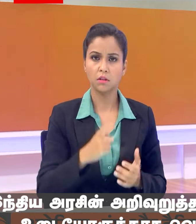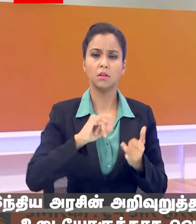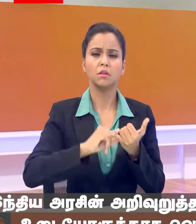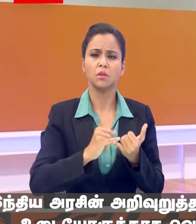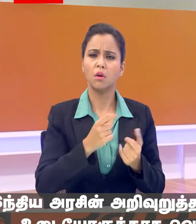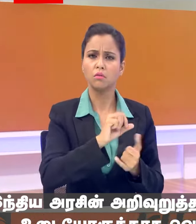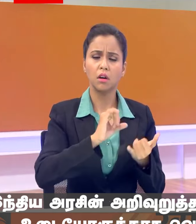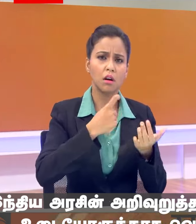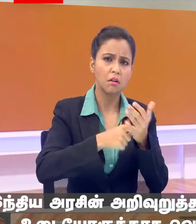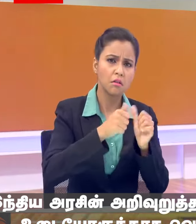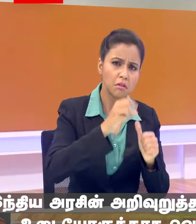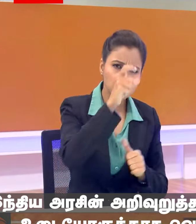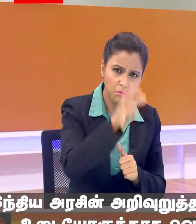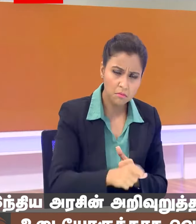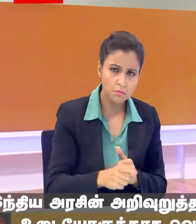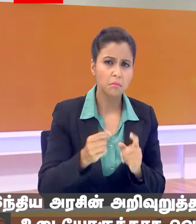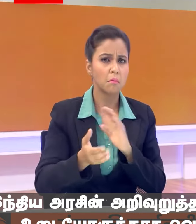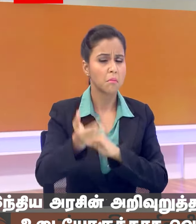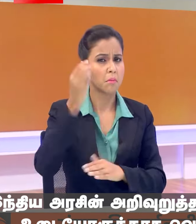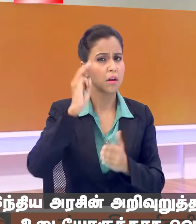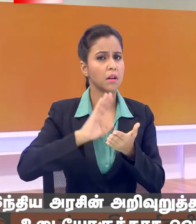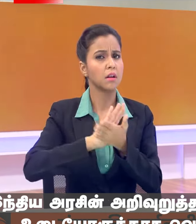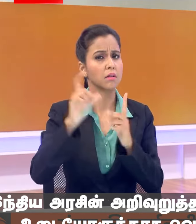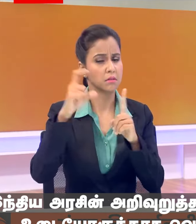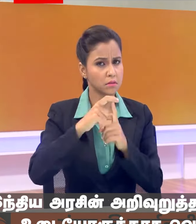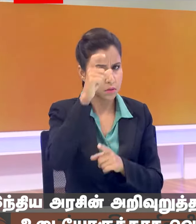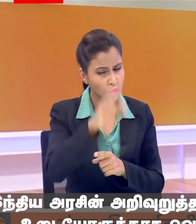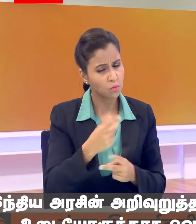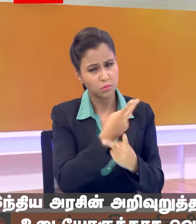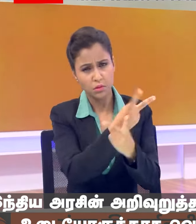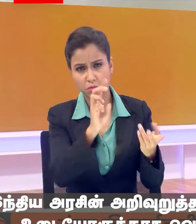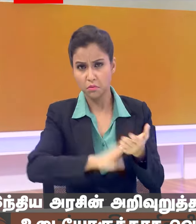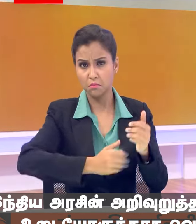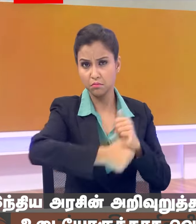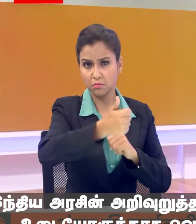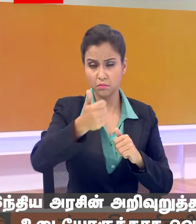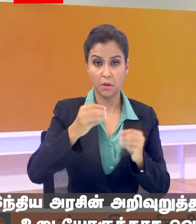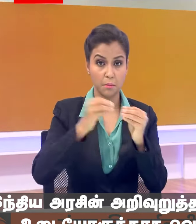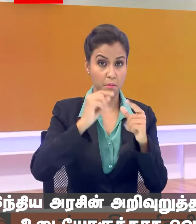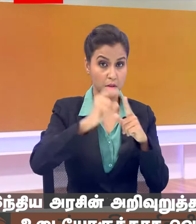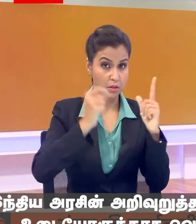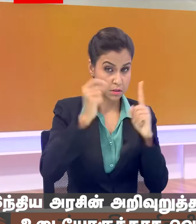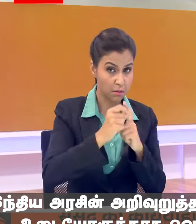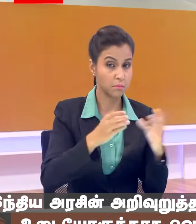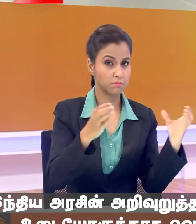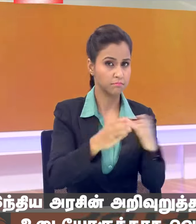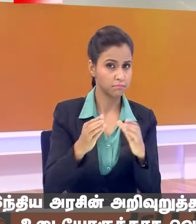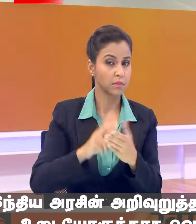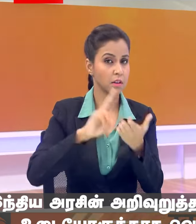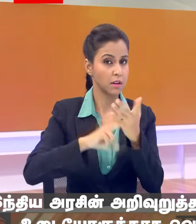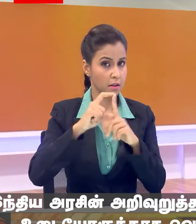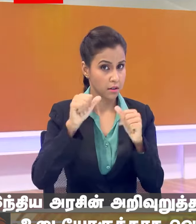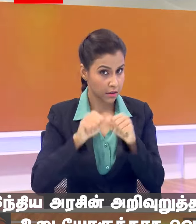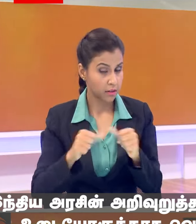मांग की रामना ठाकूर पुरुप्रदानमंत्री एच्डी देवेगोडा समेत अनेक जो भारतियांता पार्टी के साज़ेदार दल हैं इंडिये के